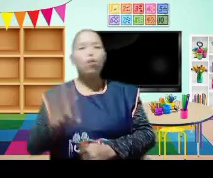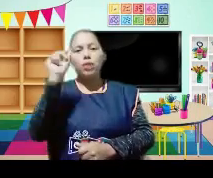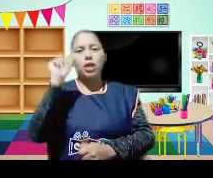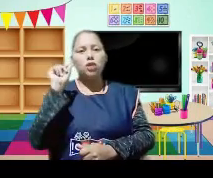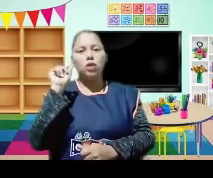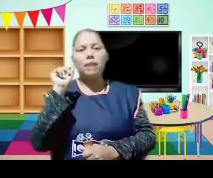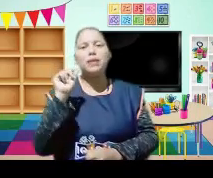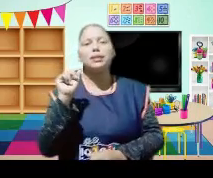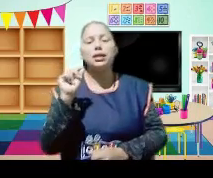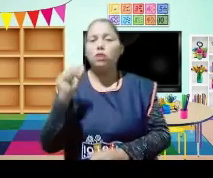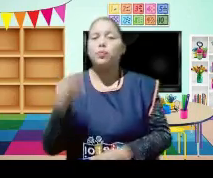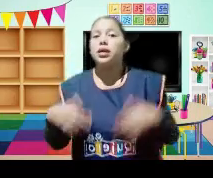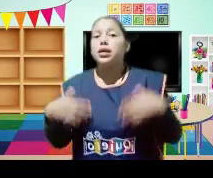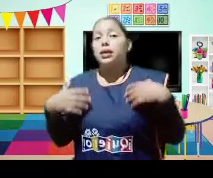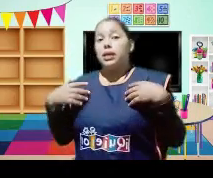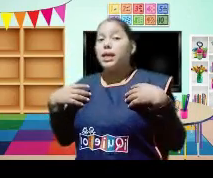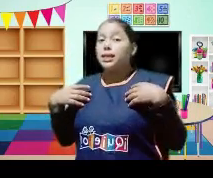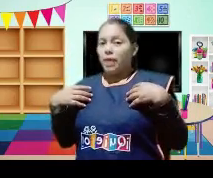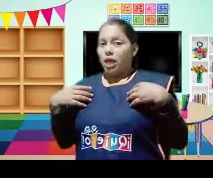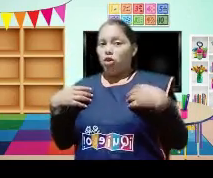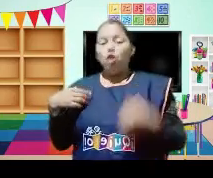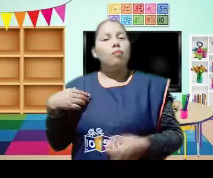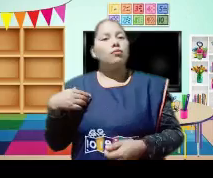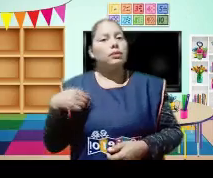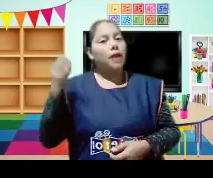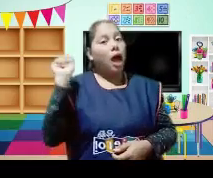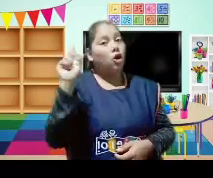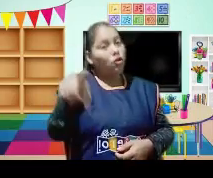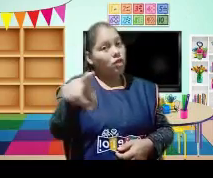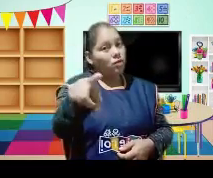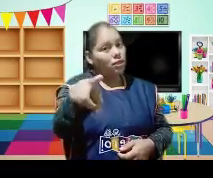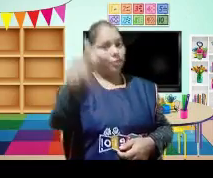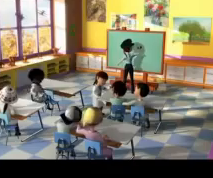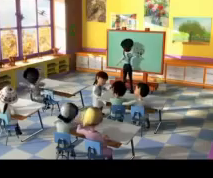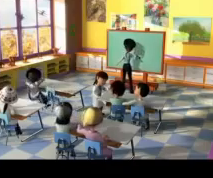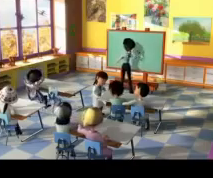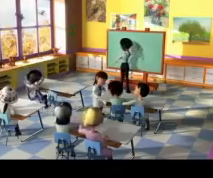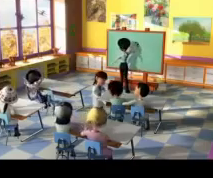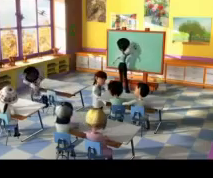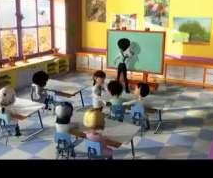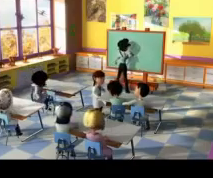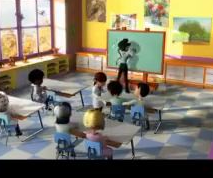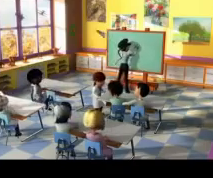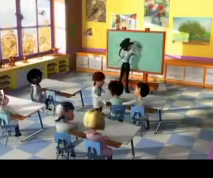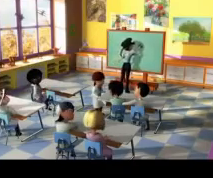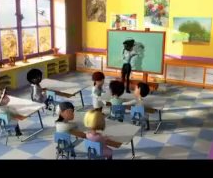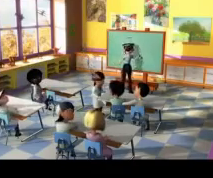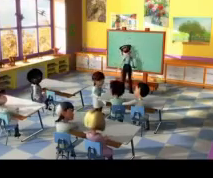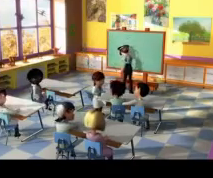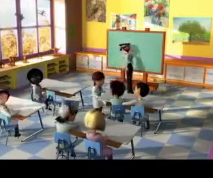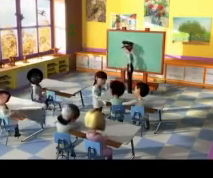observar un videíto que la Mili se ha traído. Y ese videíto lo vamos a ver a continuación. Los